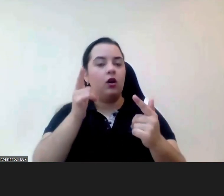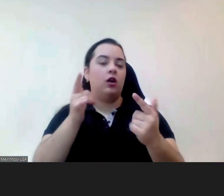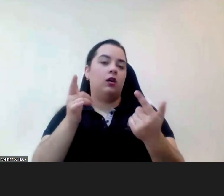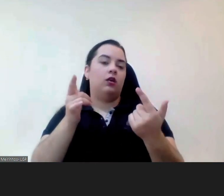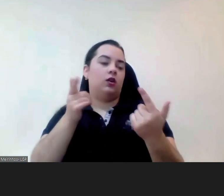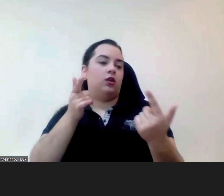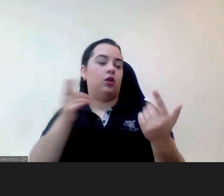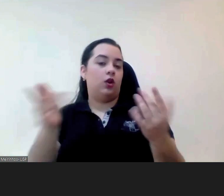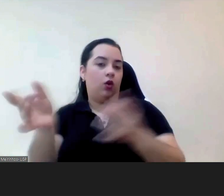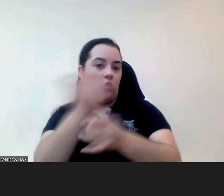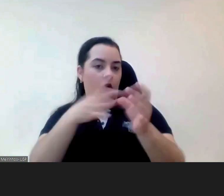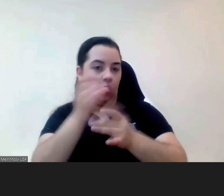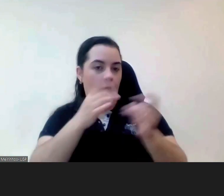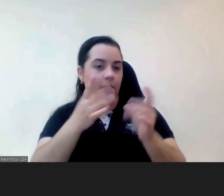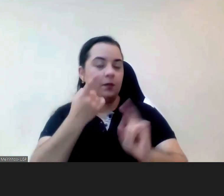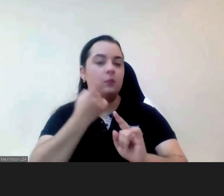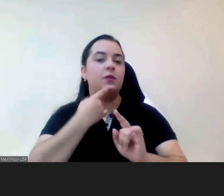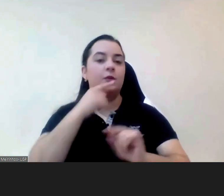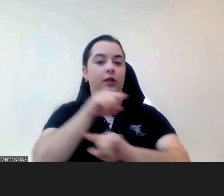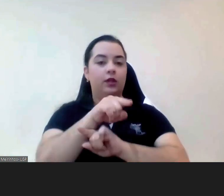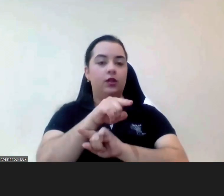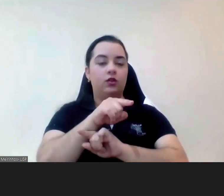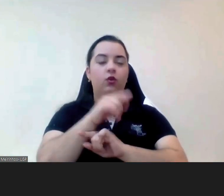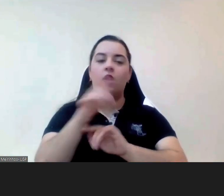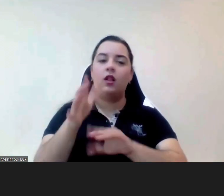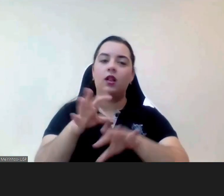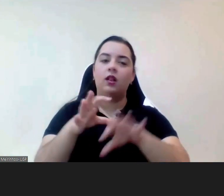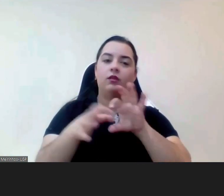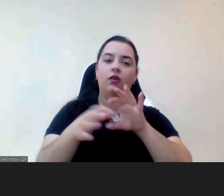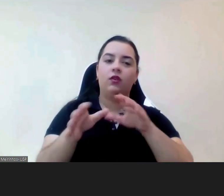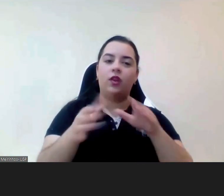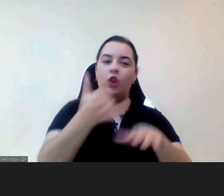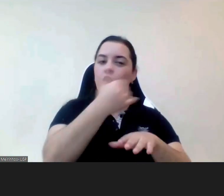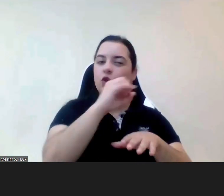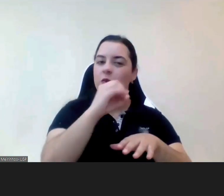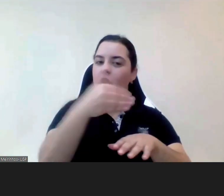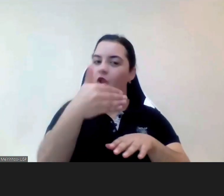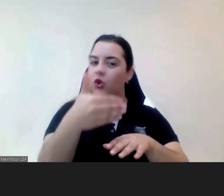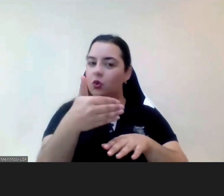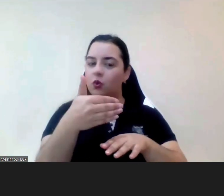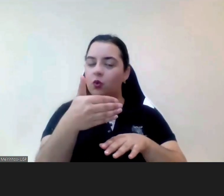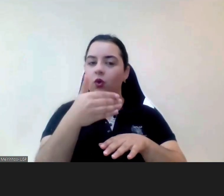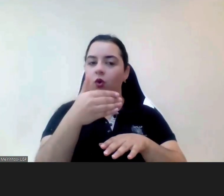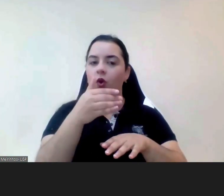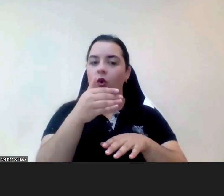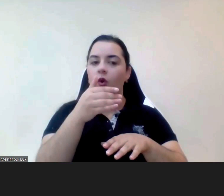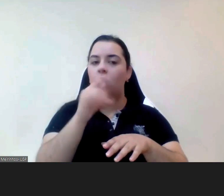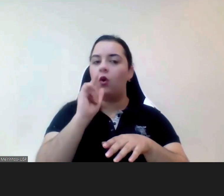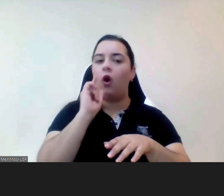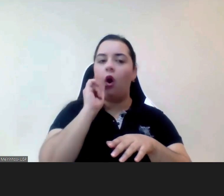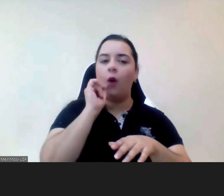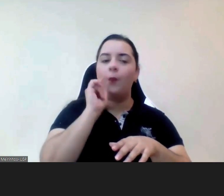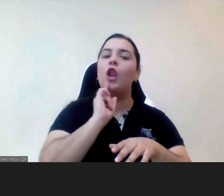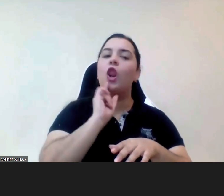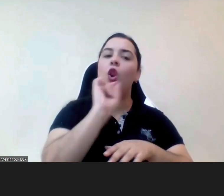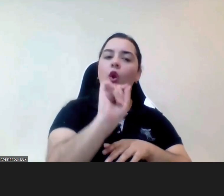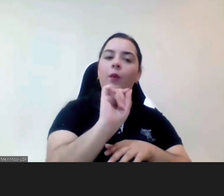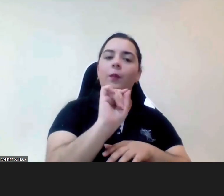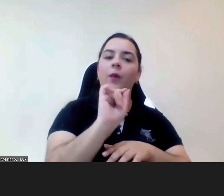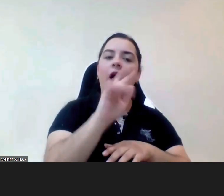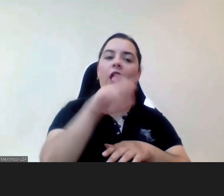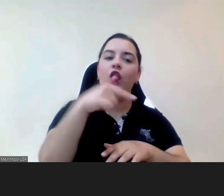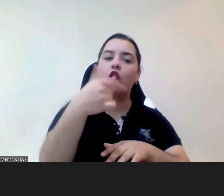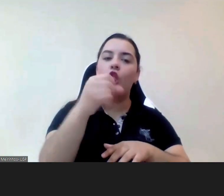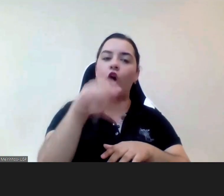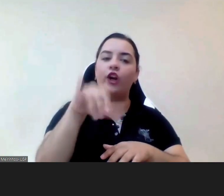comissário António Vitorino em 2001 que veio dar um papel maior